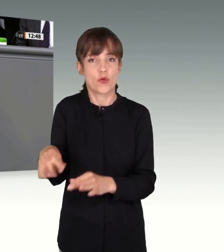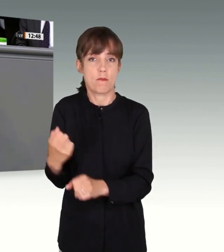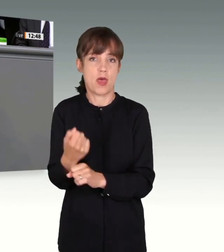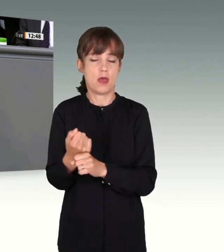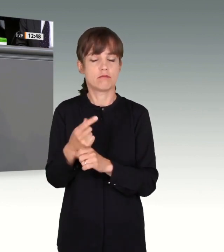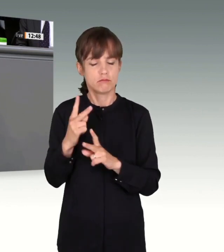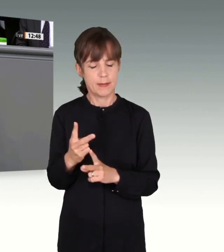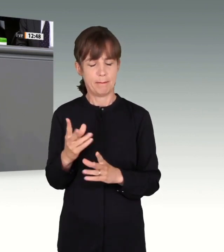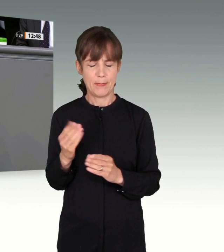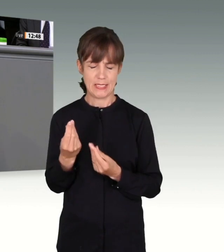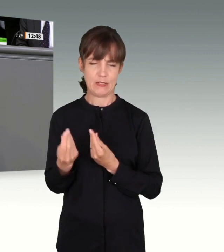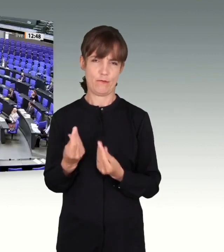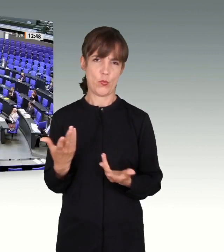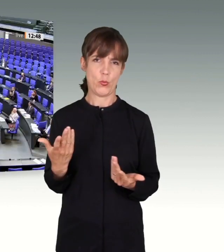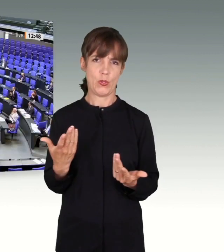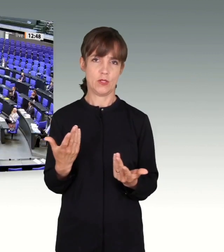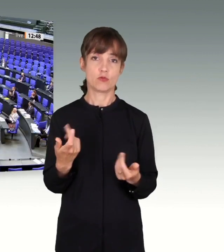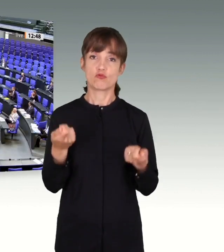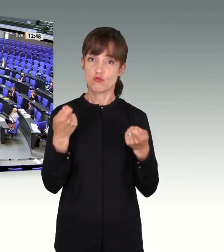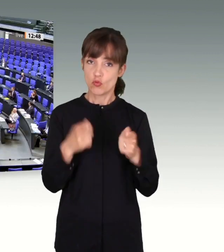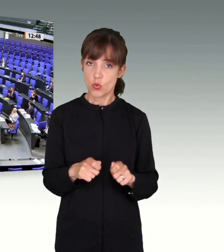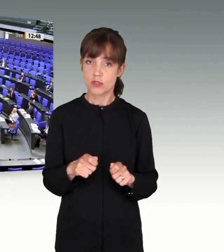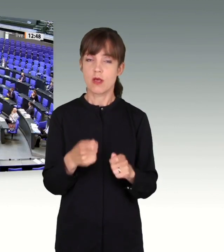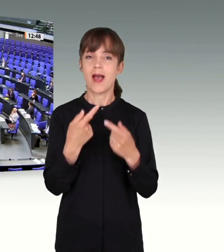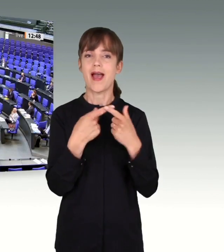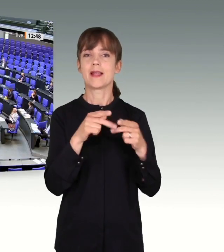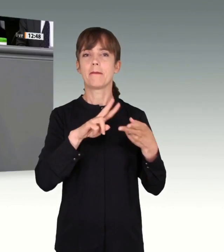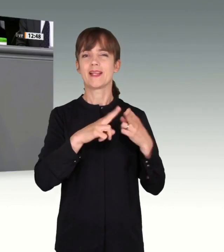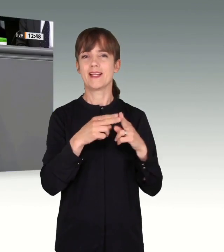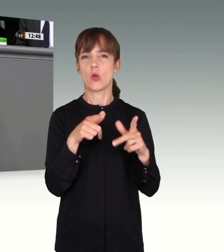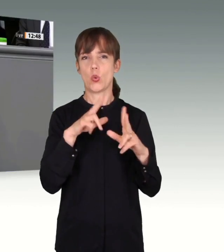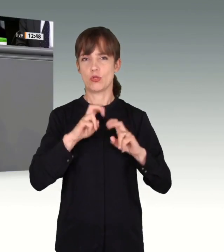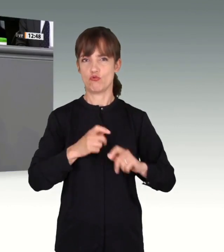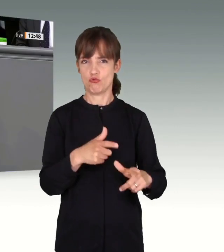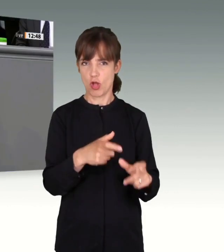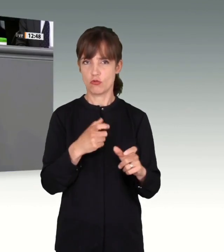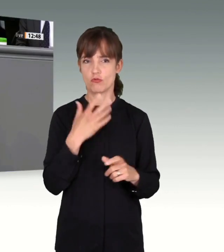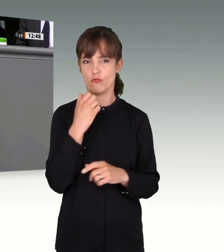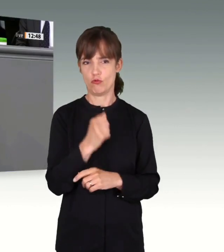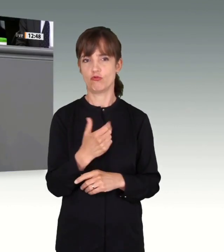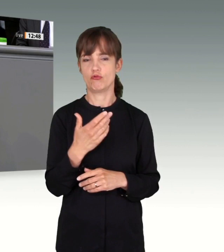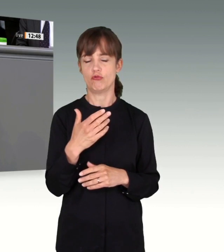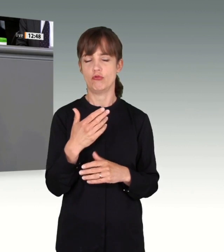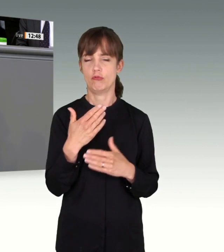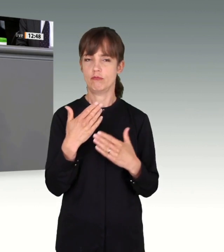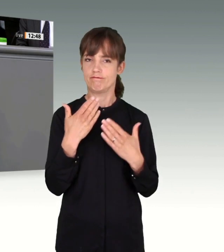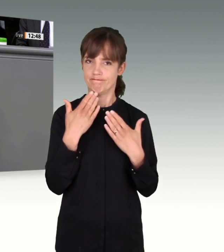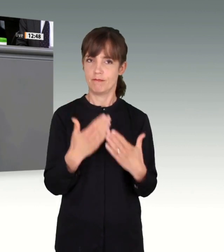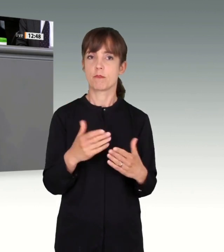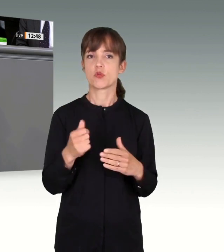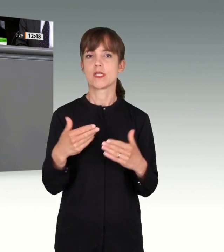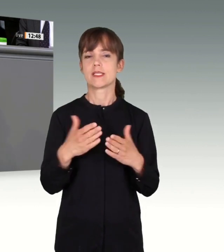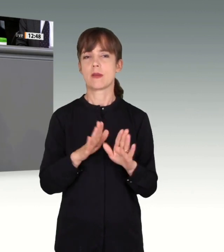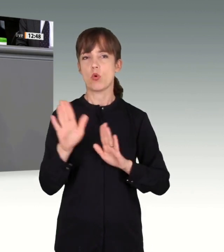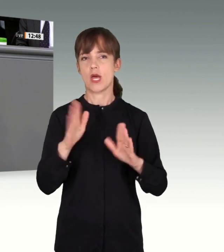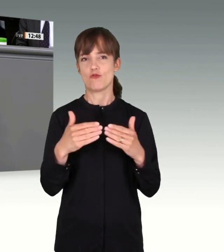Zum Schluss möchte ich mich bei den anderen Mitgliedern des Untersuchungsausschusses, insbesondere der demokratischen Opposition, bedanken